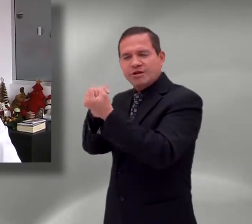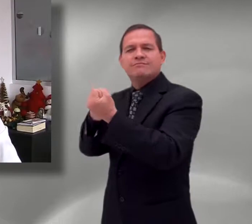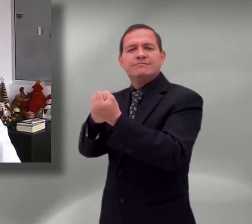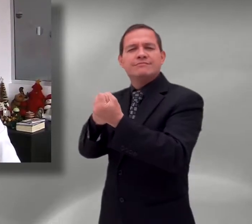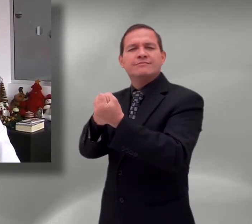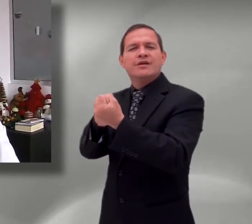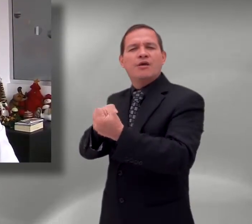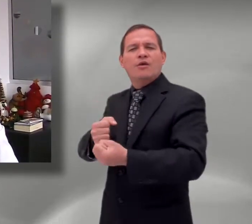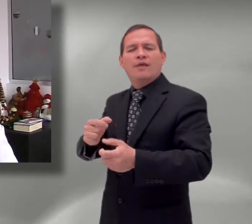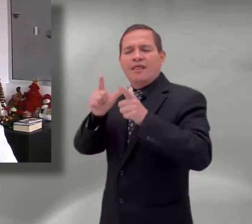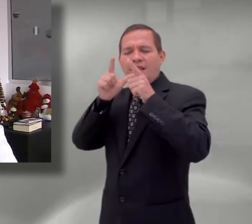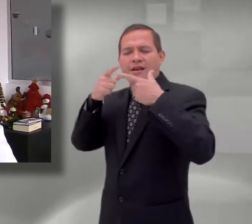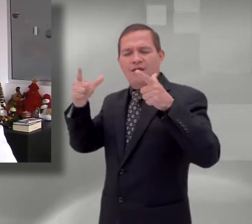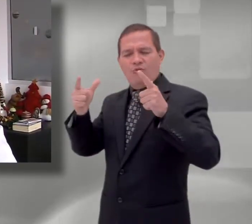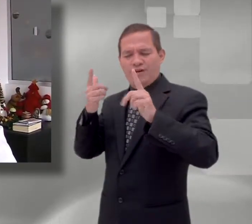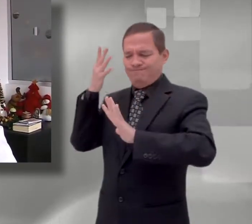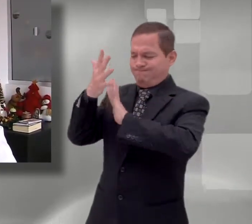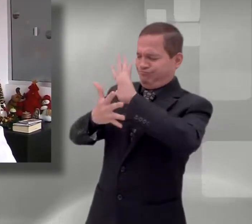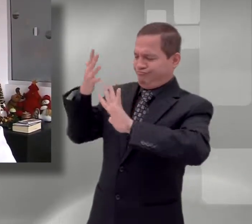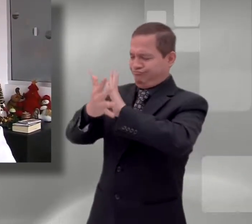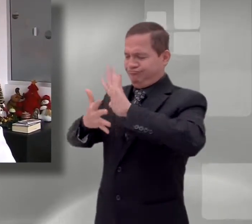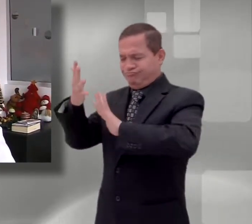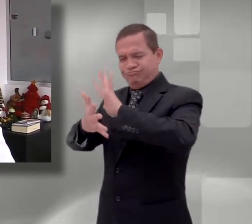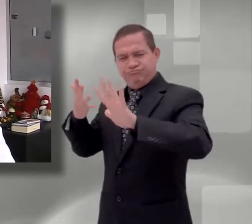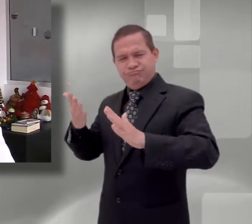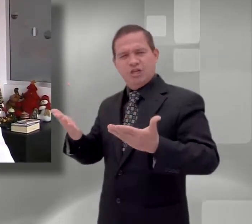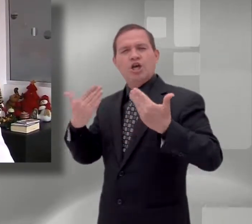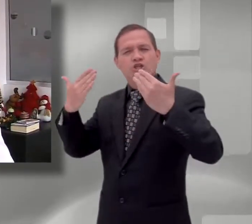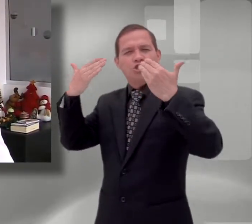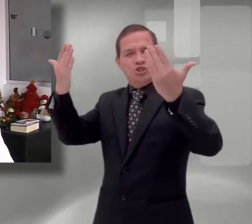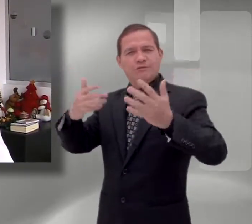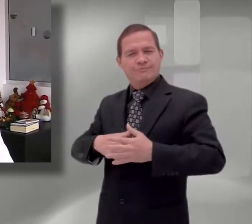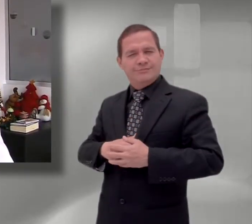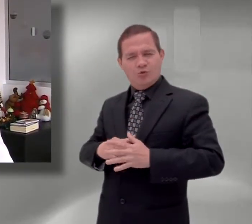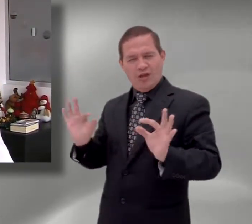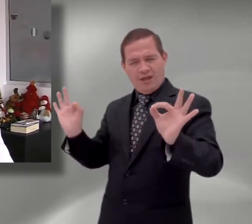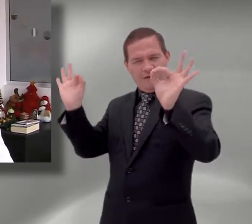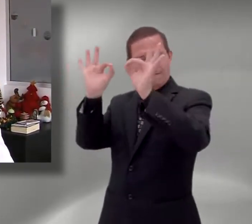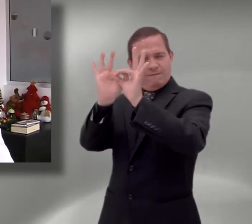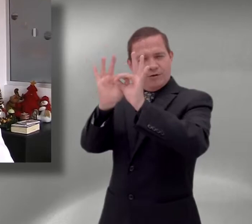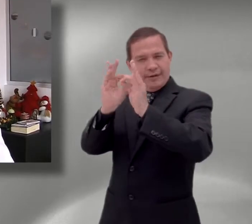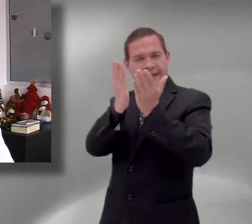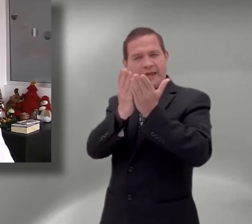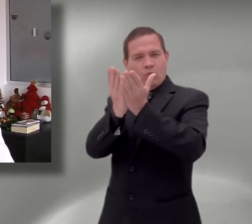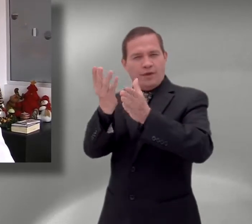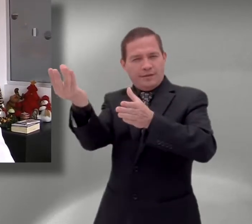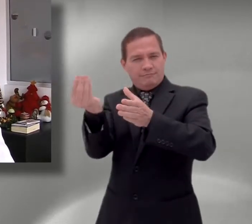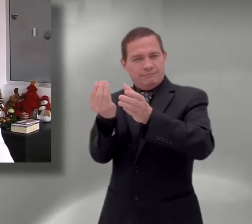uno de los objetivos neurálgicos también del Centro de Desenfoque de Educación Inclusiva.